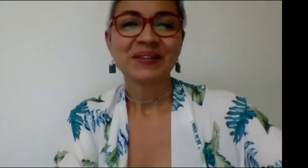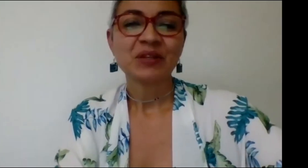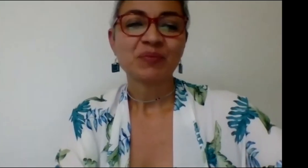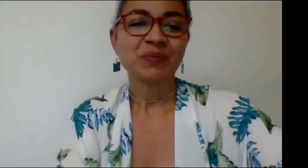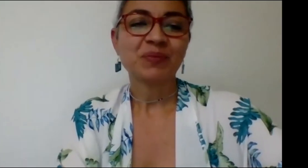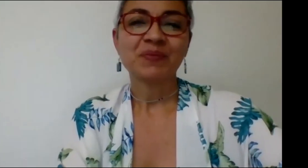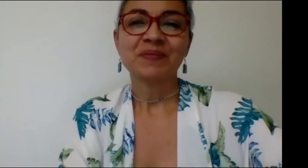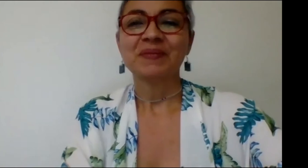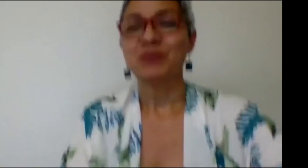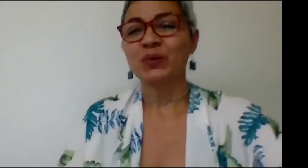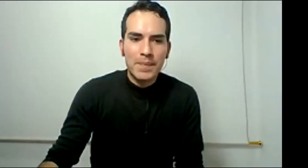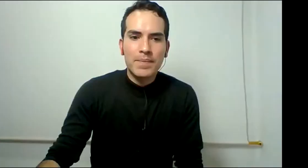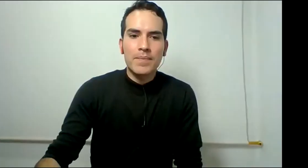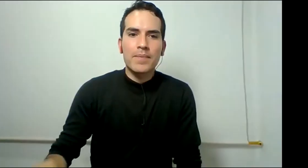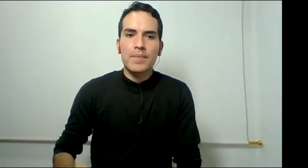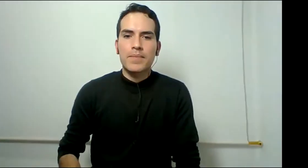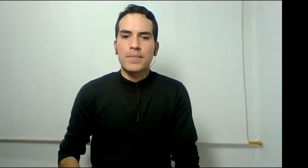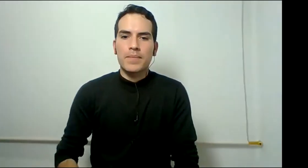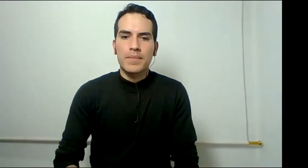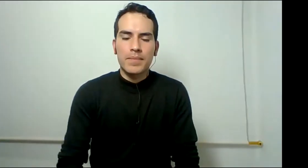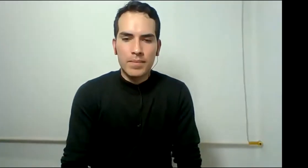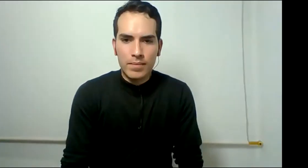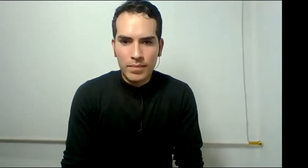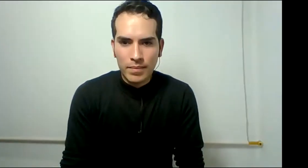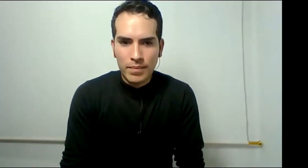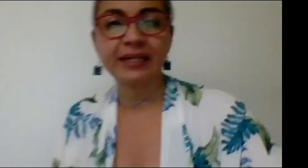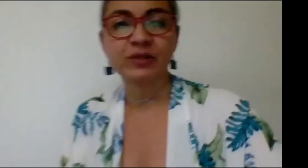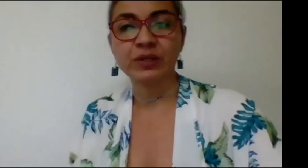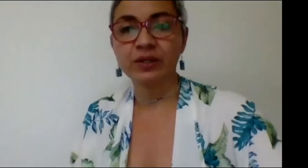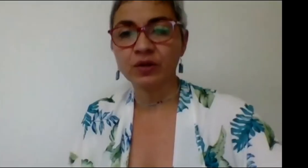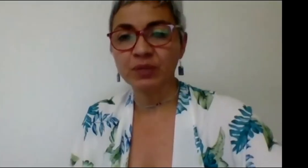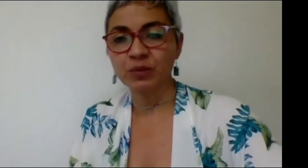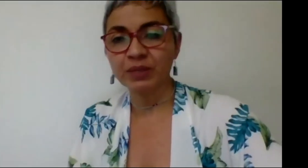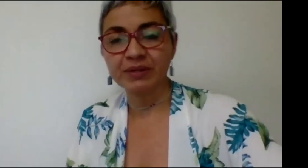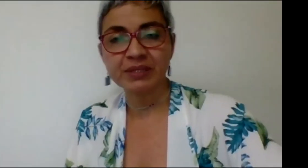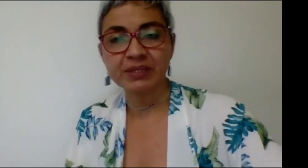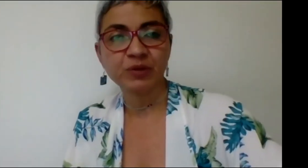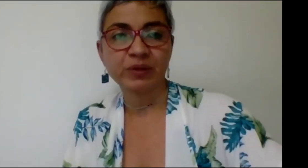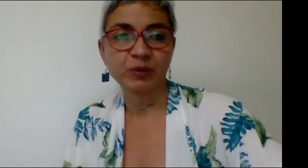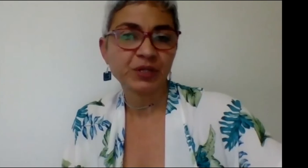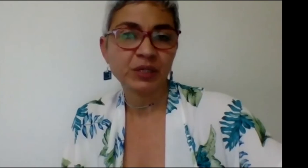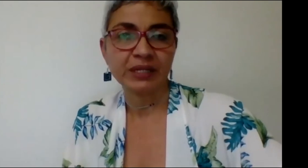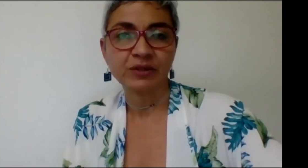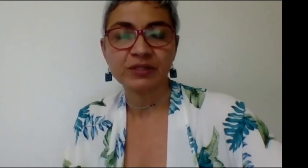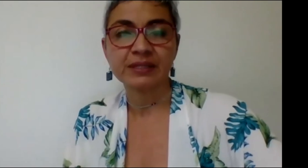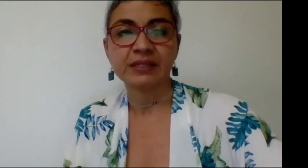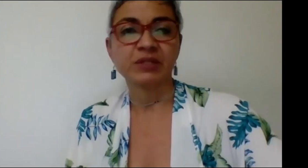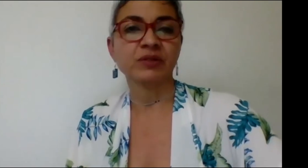creo que es tu conexión bueno entonces si en algún momento se interrumpe el sonido conmigo me avisan por favor porque igual entonces el servicio